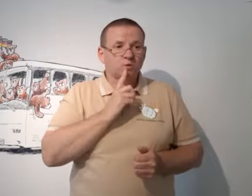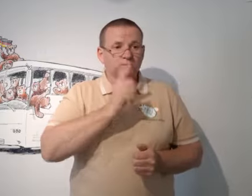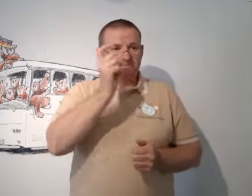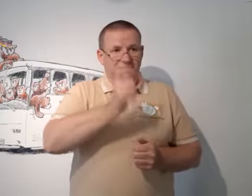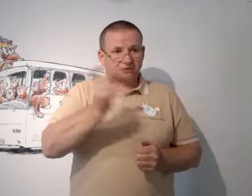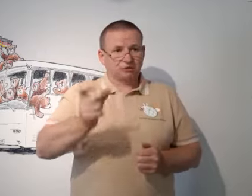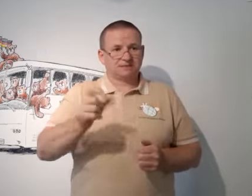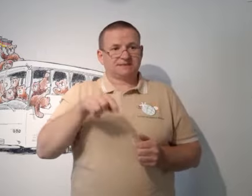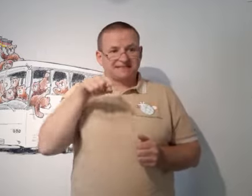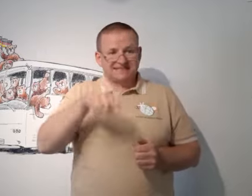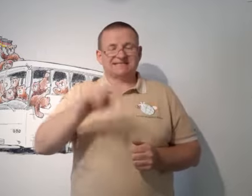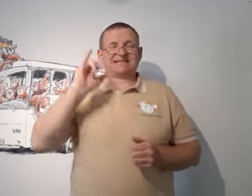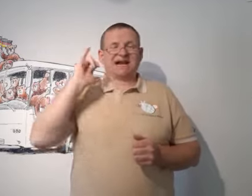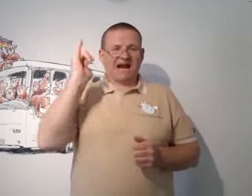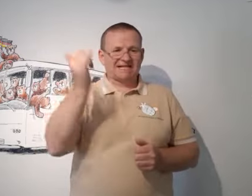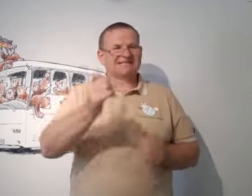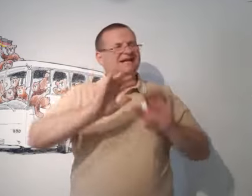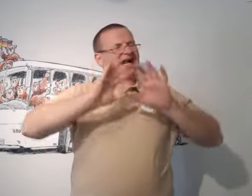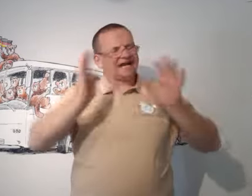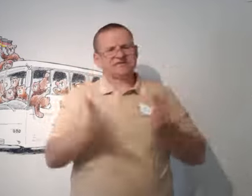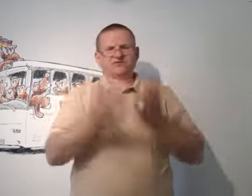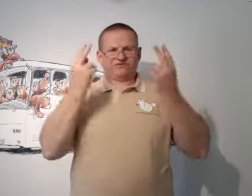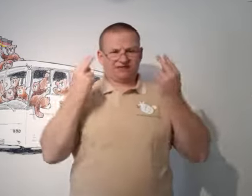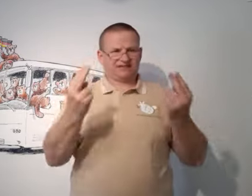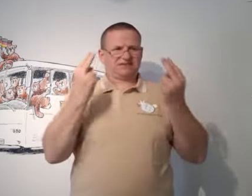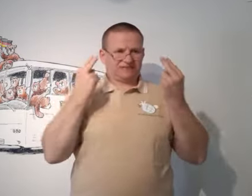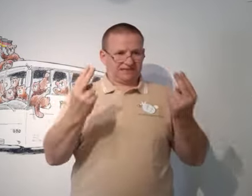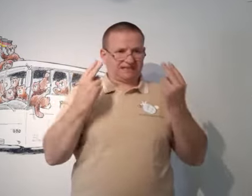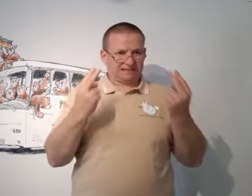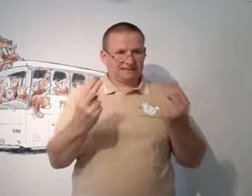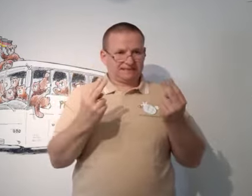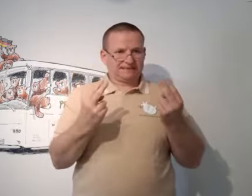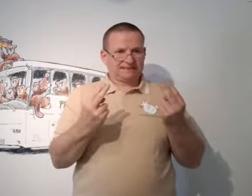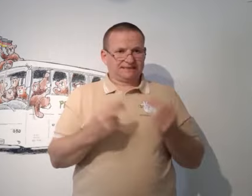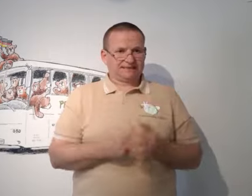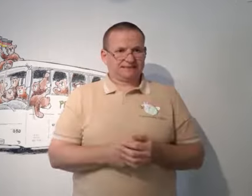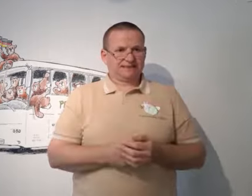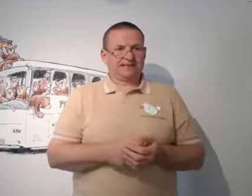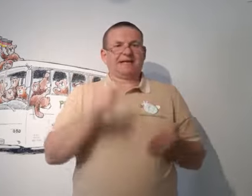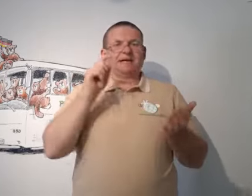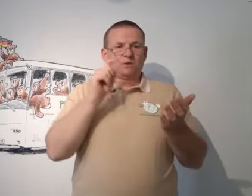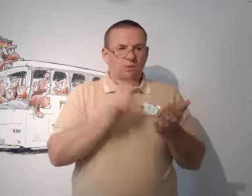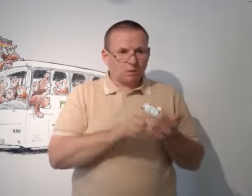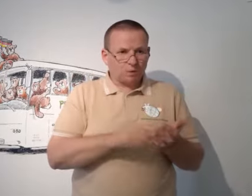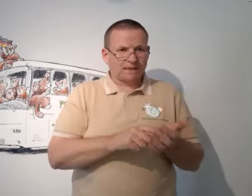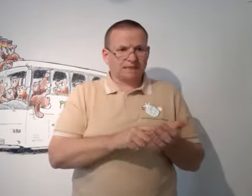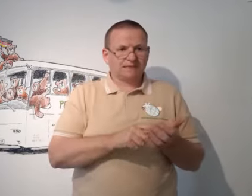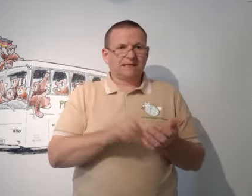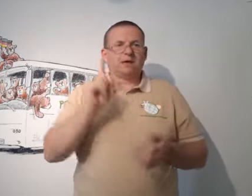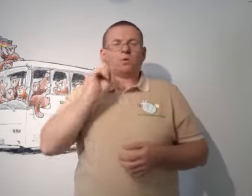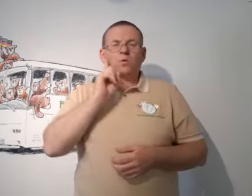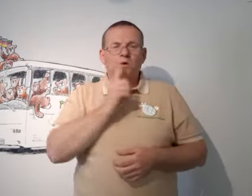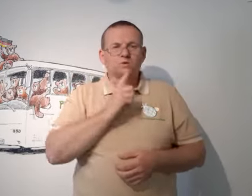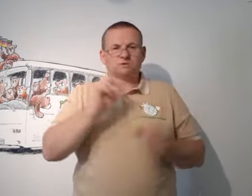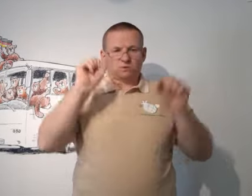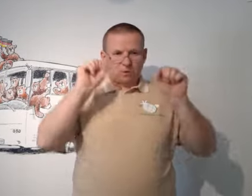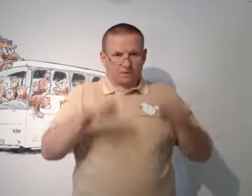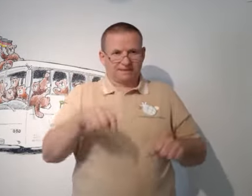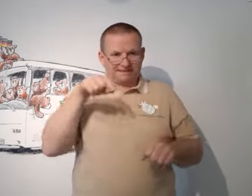Für gehörlose Menschen sind diese Reisen ganz wichtig, weil das die einzige